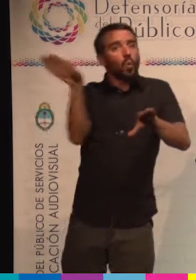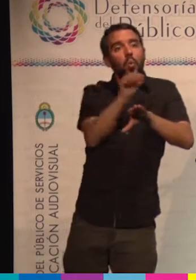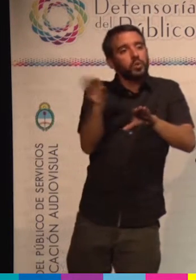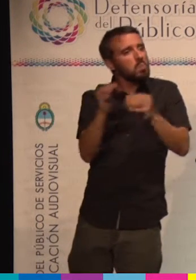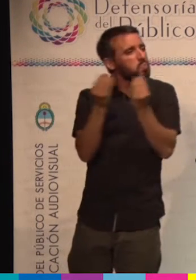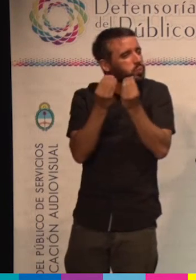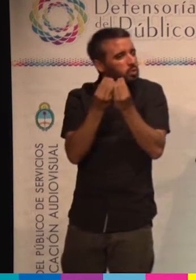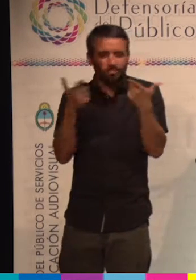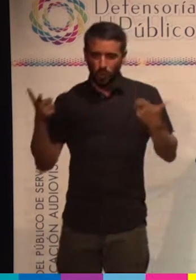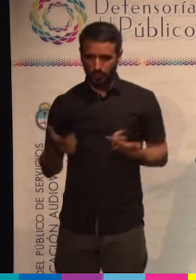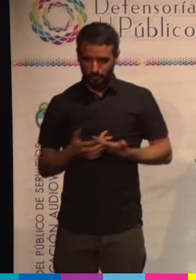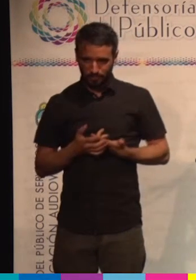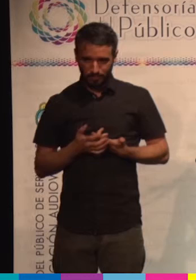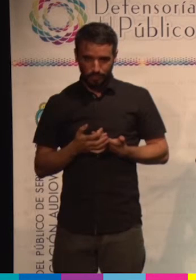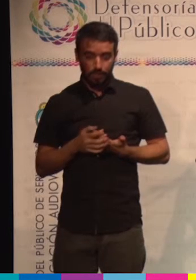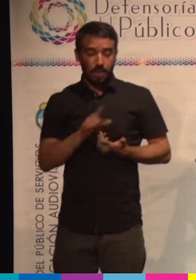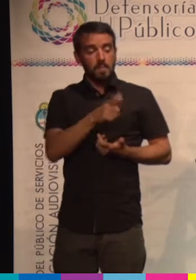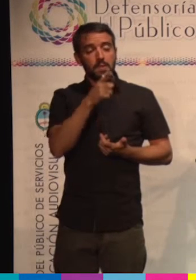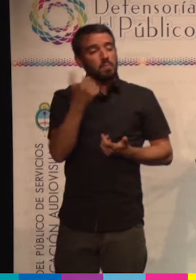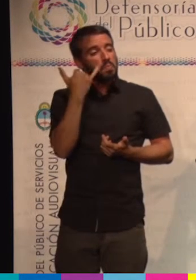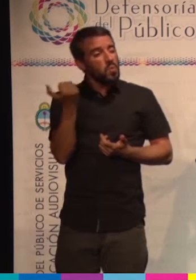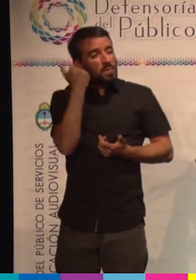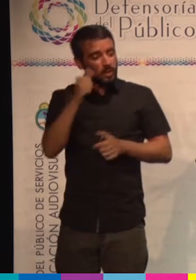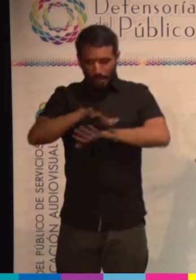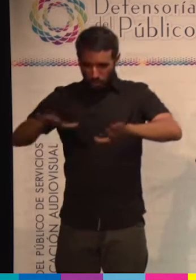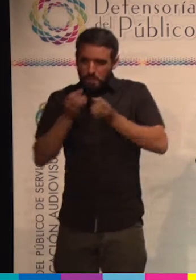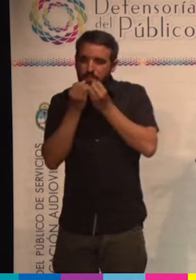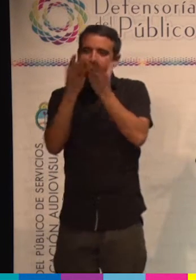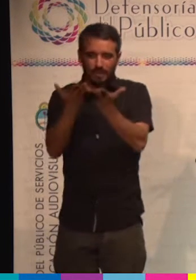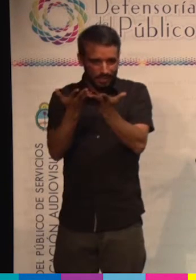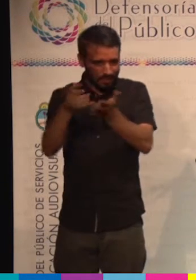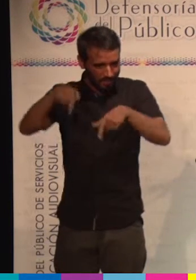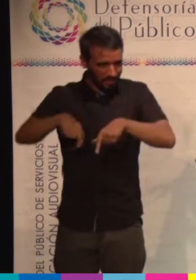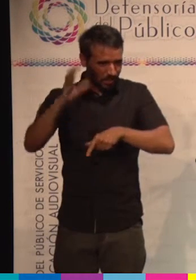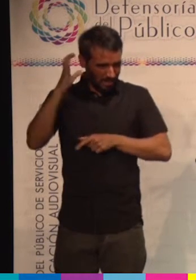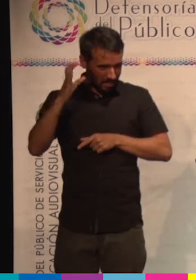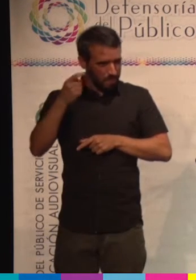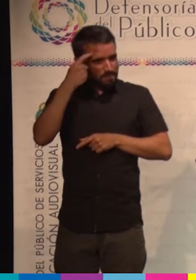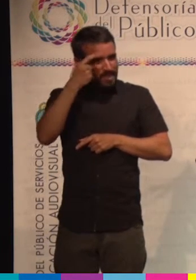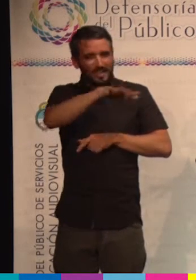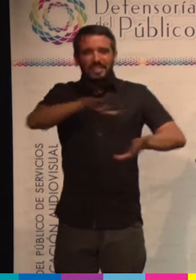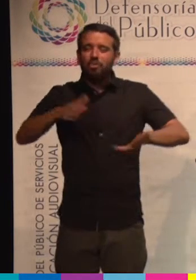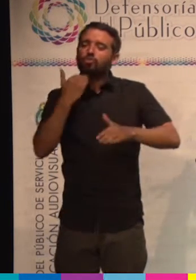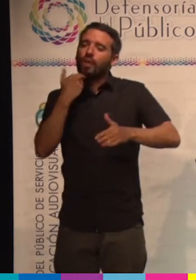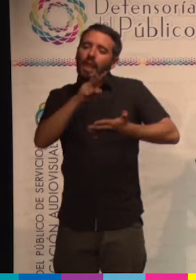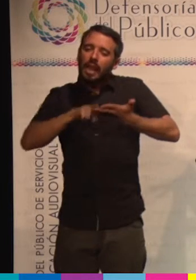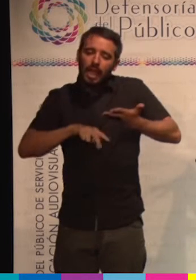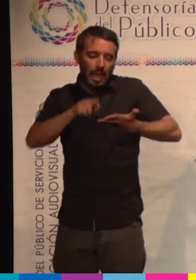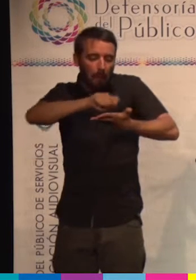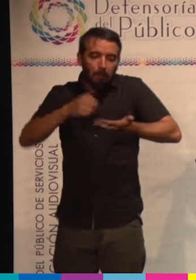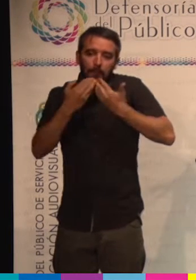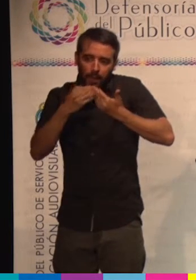Entonces, bueno, digo, es un lugar súper válido para los pibes, pensando sobre todo estos pibes que no saben ni leer ni escribir, donde la palabra tiene un lugar